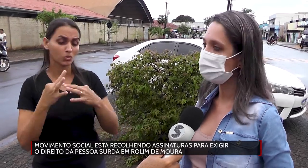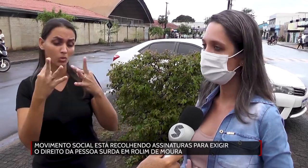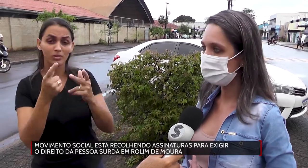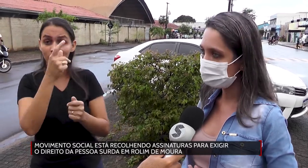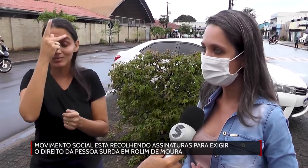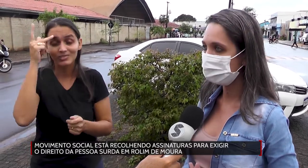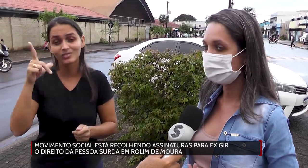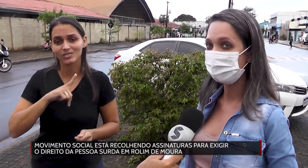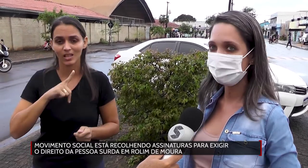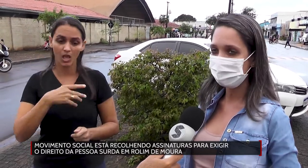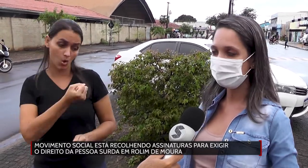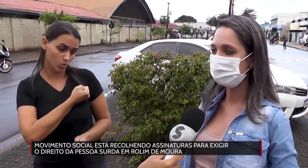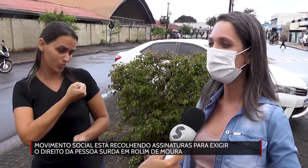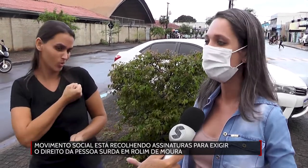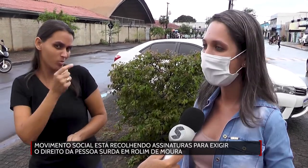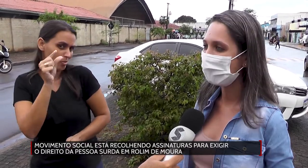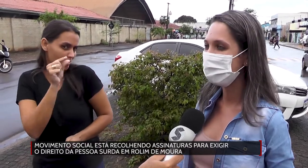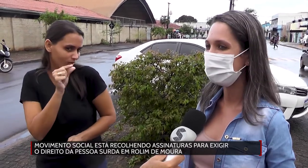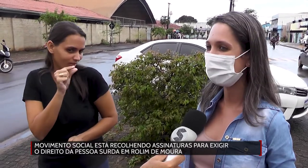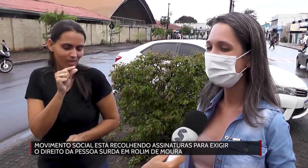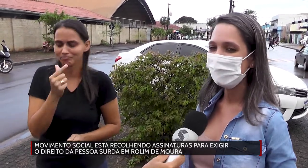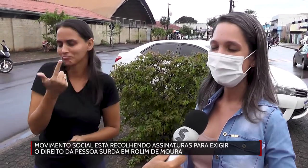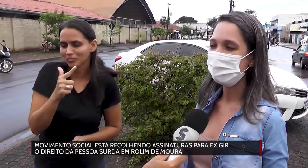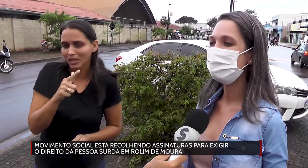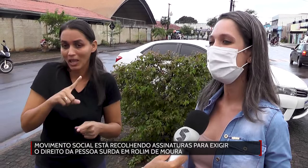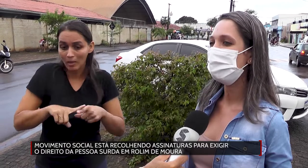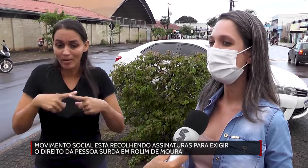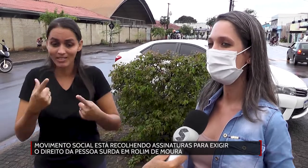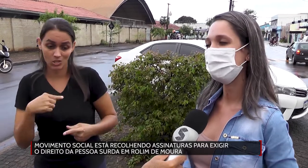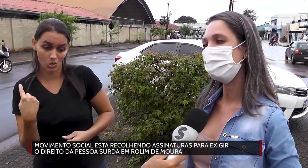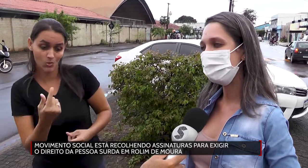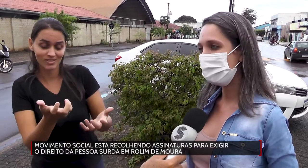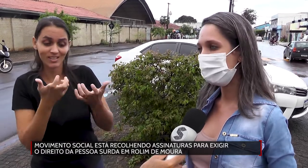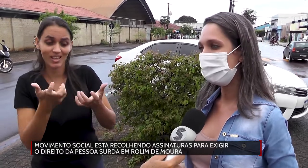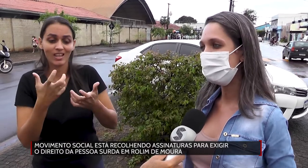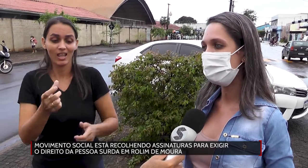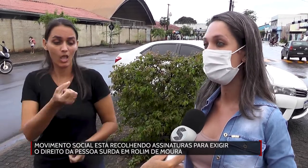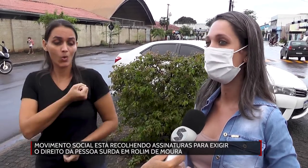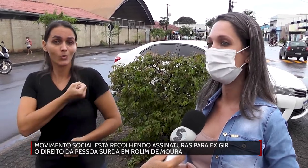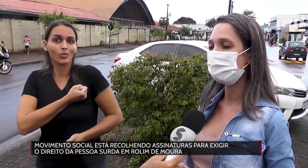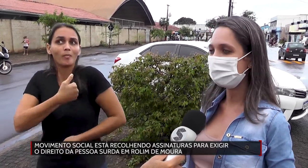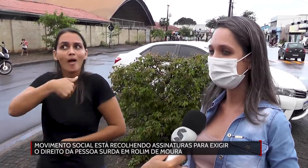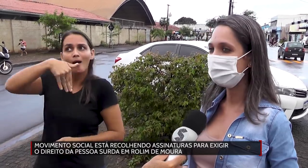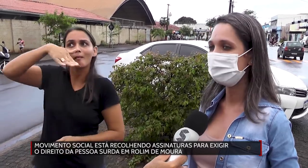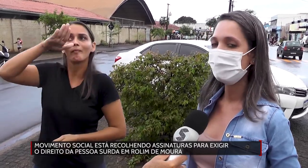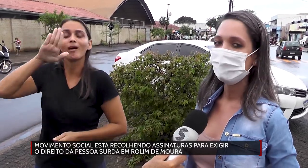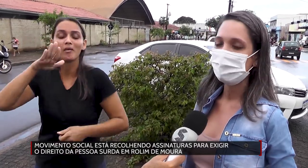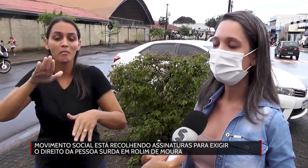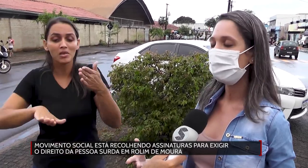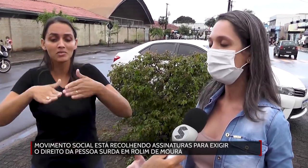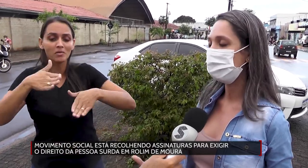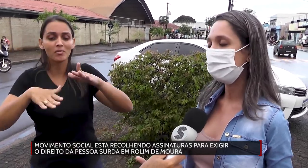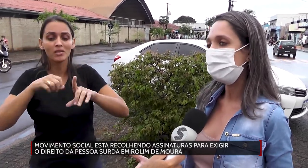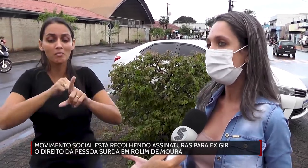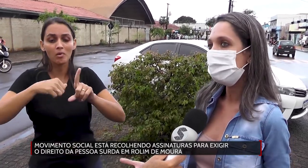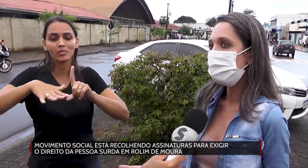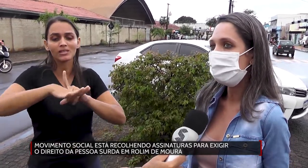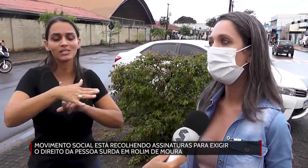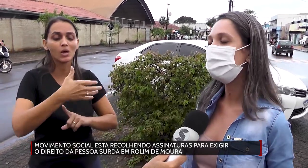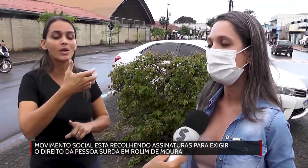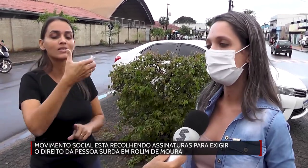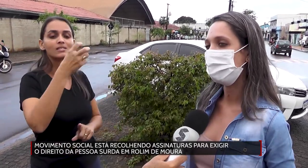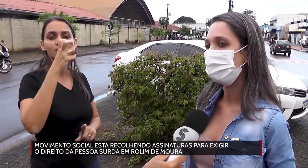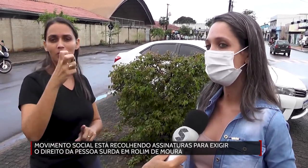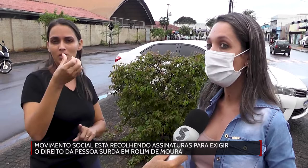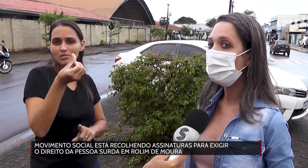nós não temos o número mínimo, né, nós queríamos o número máximo, né, Temos aí aproximadamente 56 mil habitantes, então, o número